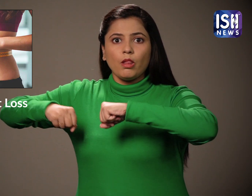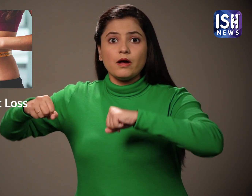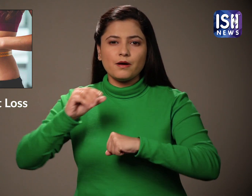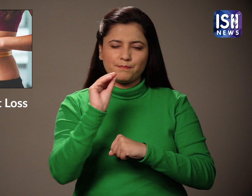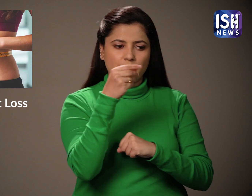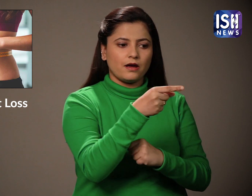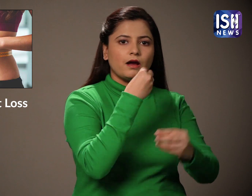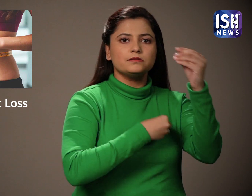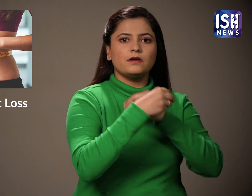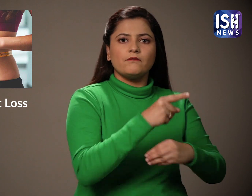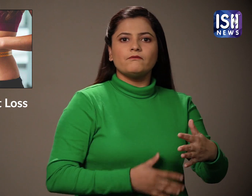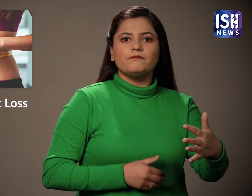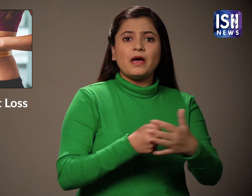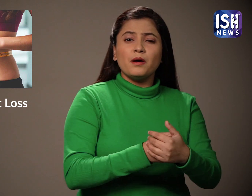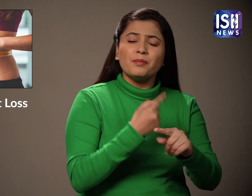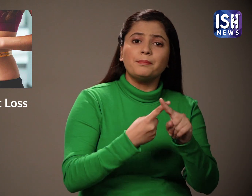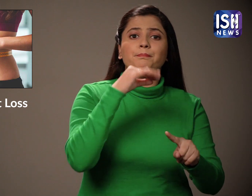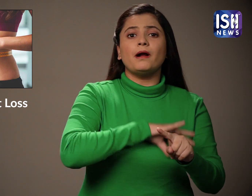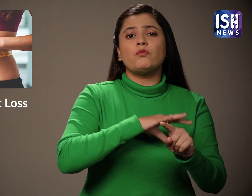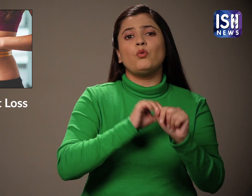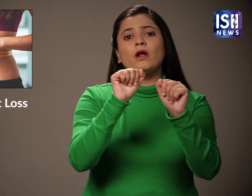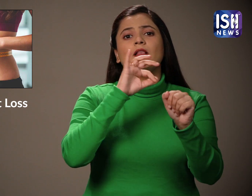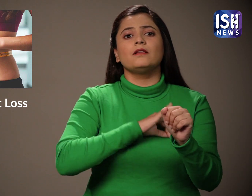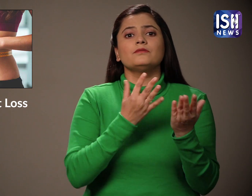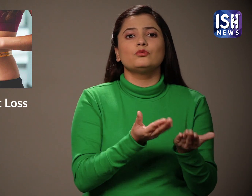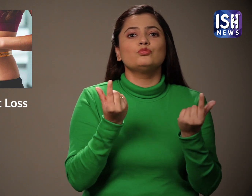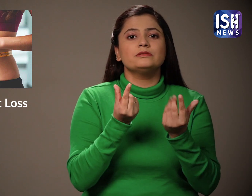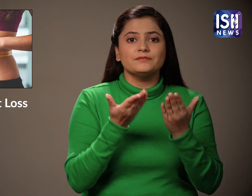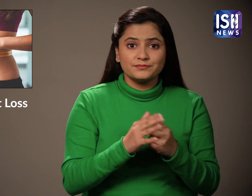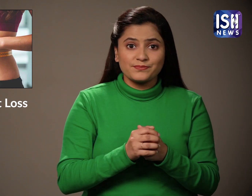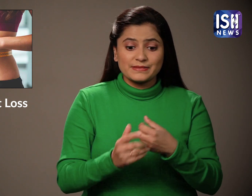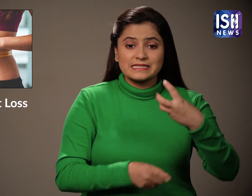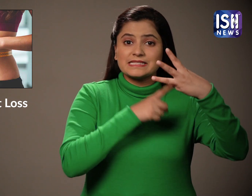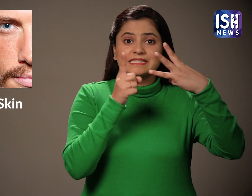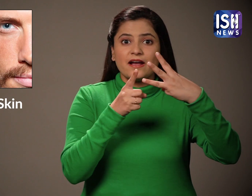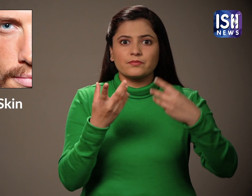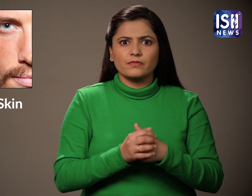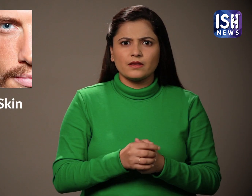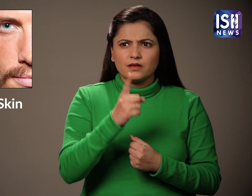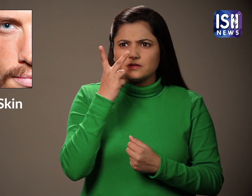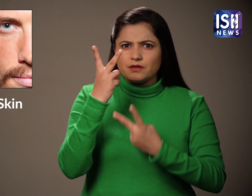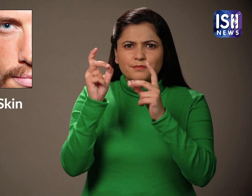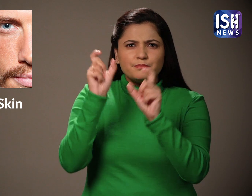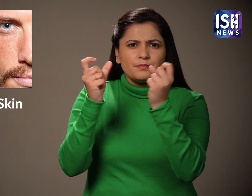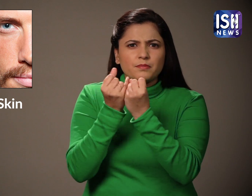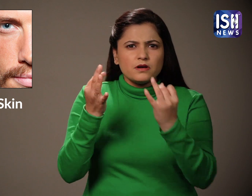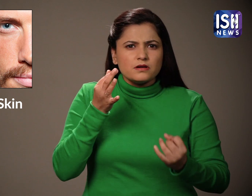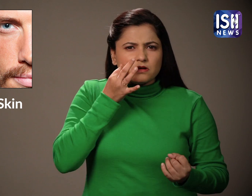जंग खाने की बजाए लंबे समय तक पेट भरा रहने के लिए मूर्मुरा खाईए और हल्दी रहिए आपने ग्लोइंग बिना